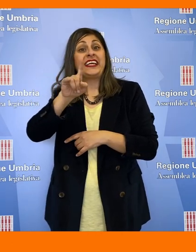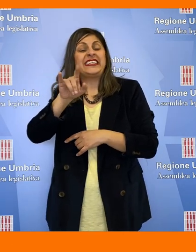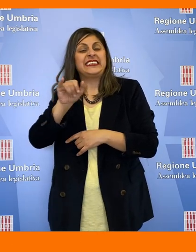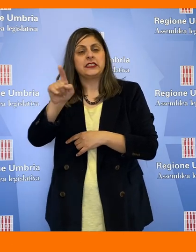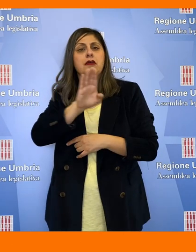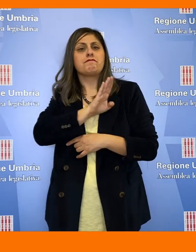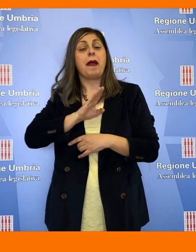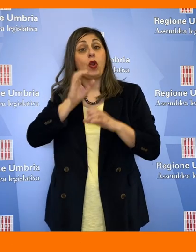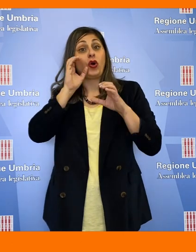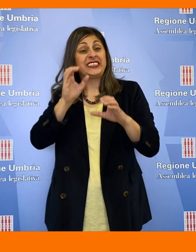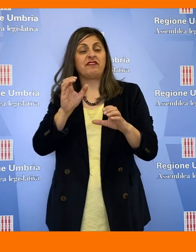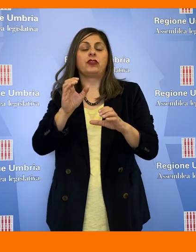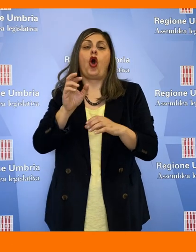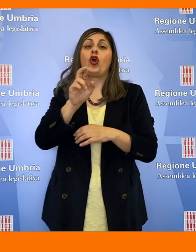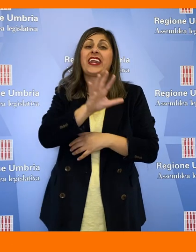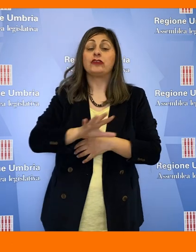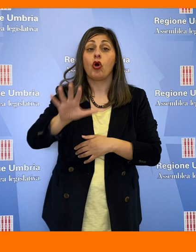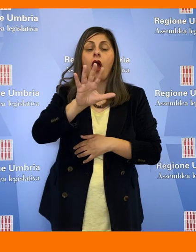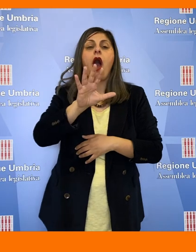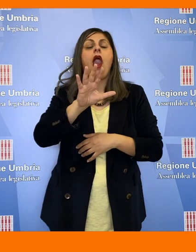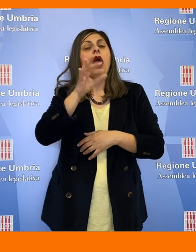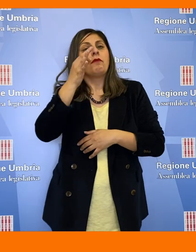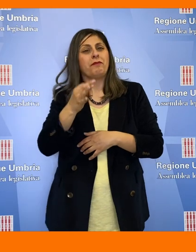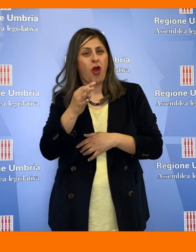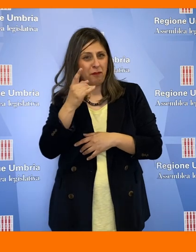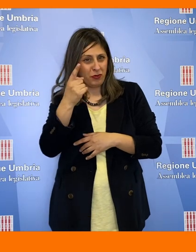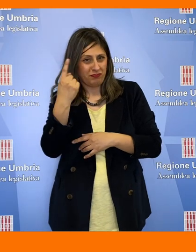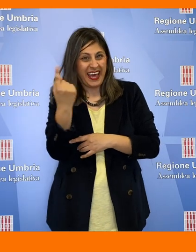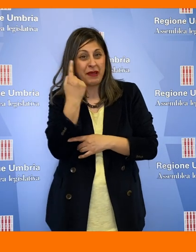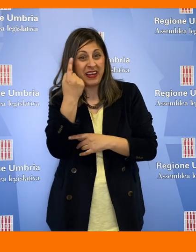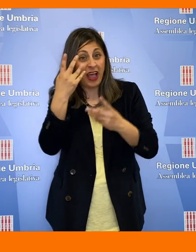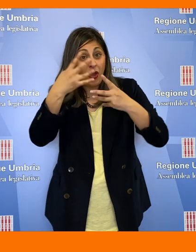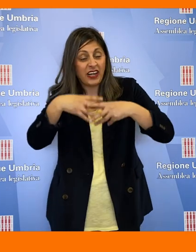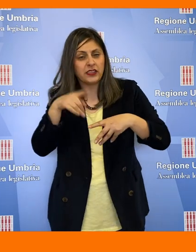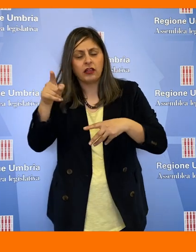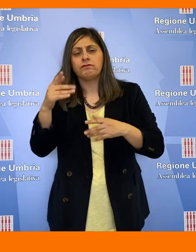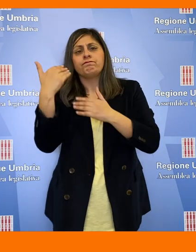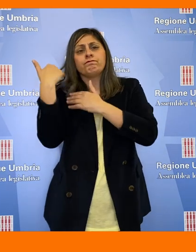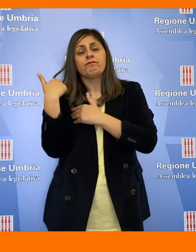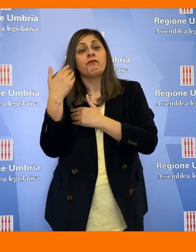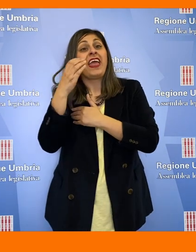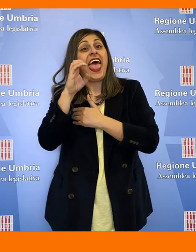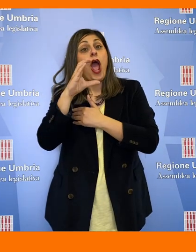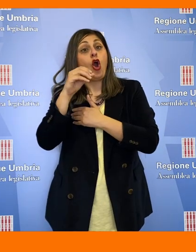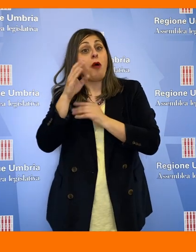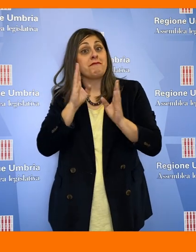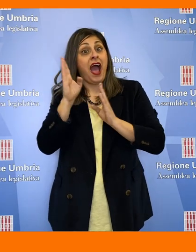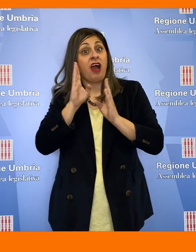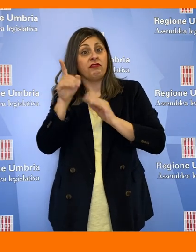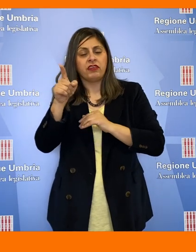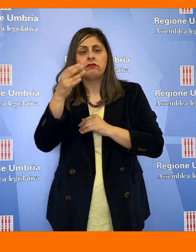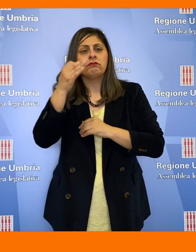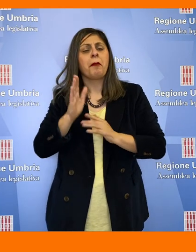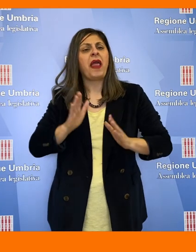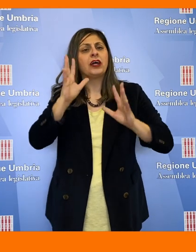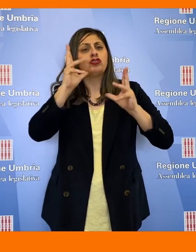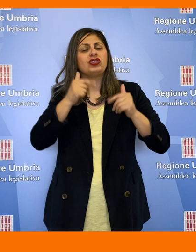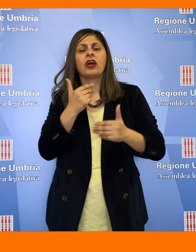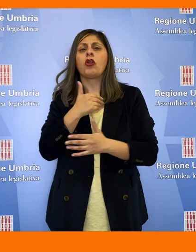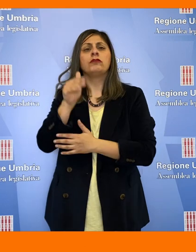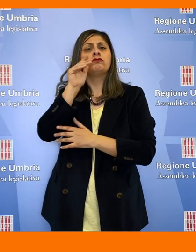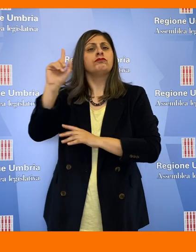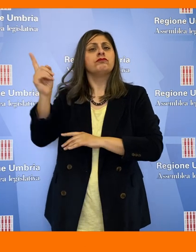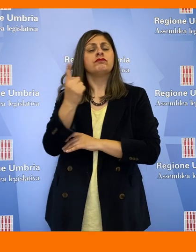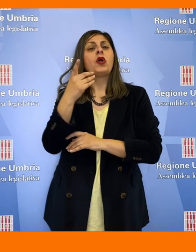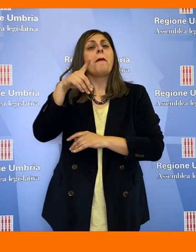sulla criminalità organizzata e la legalità, curatore del rapporto ecomafie, ha avuto luogo a Palazzo Cesaroni l'audizione